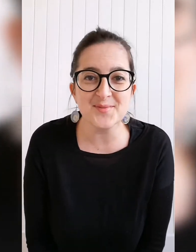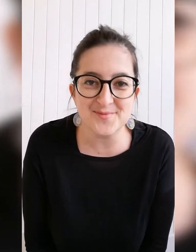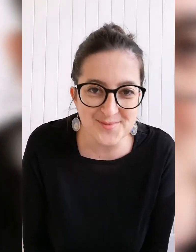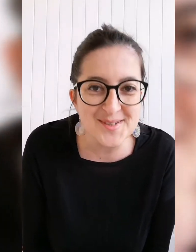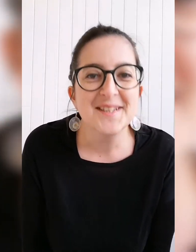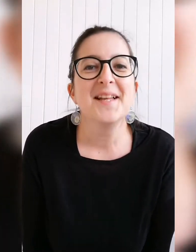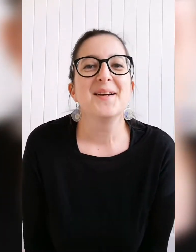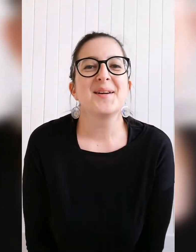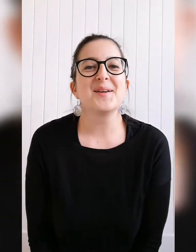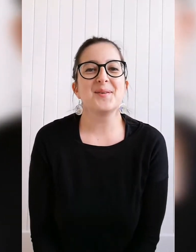vous.